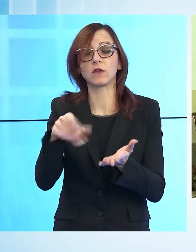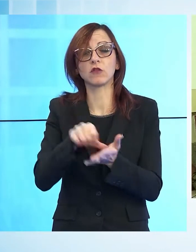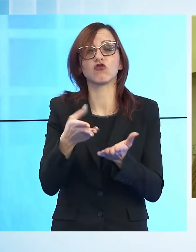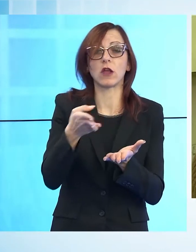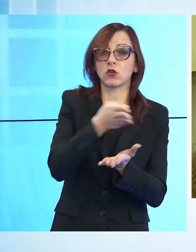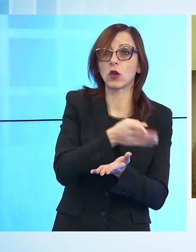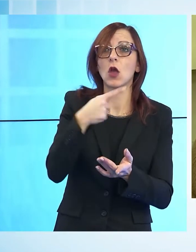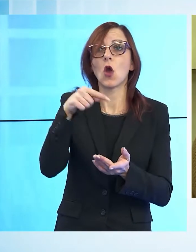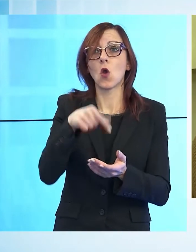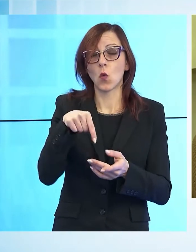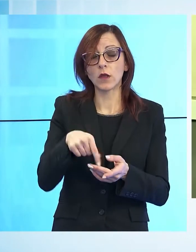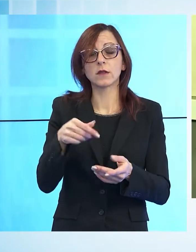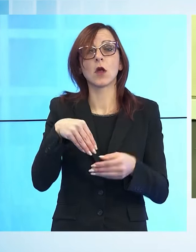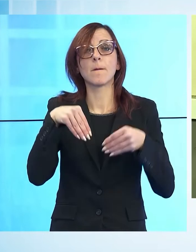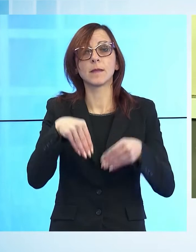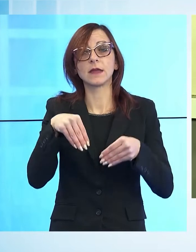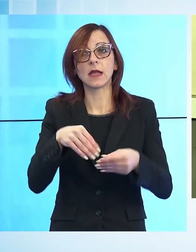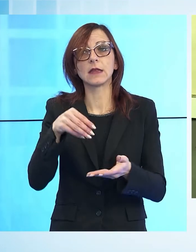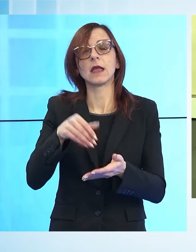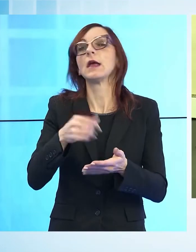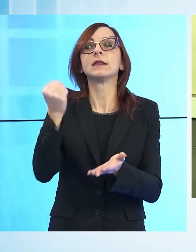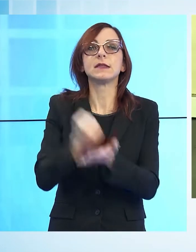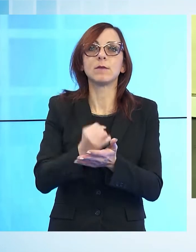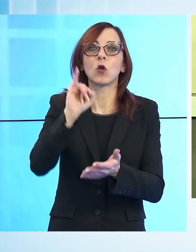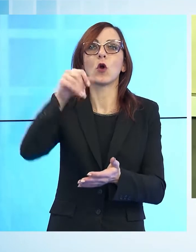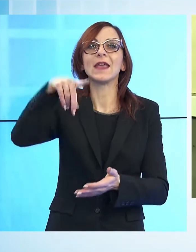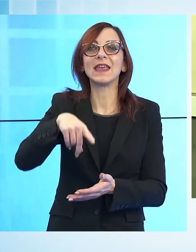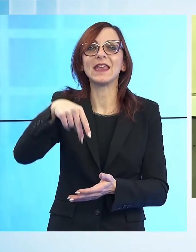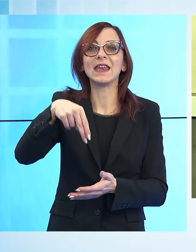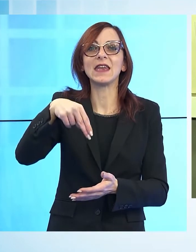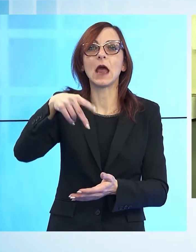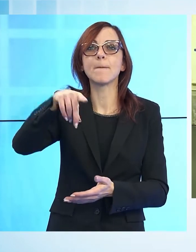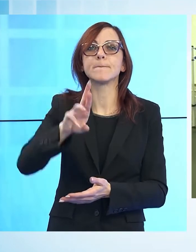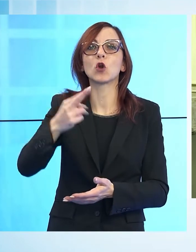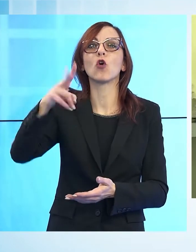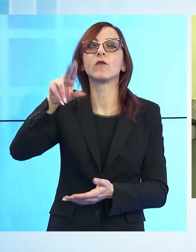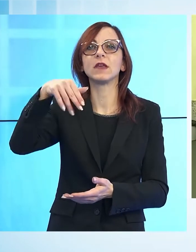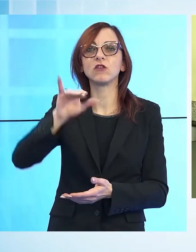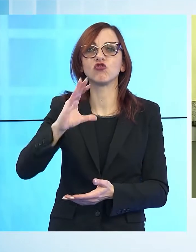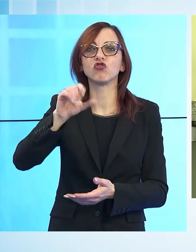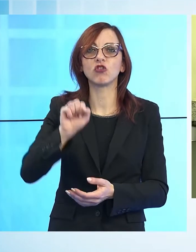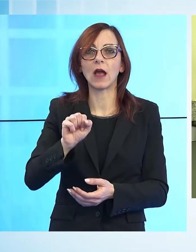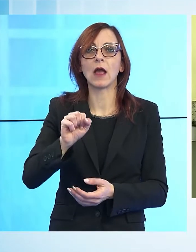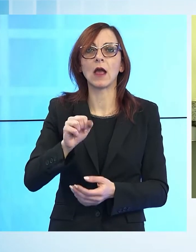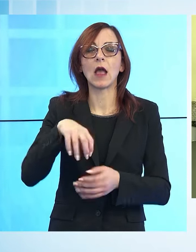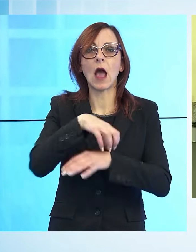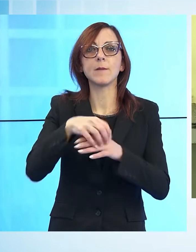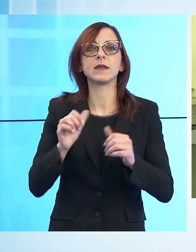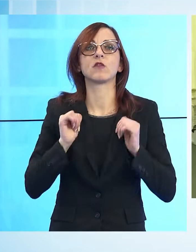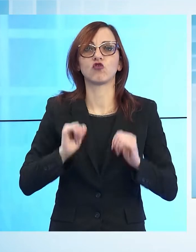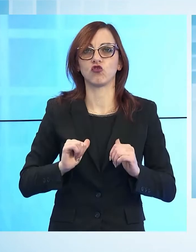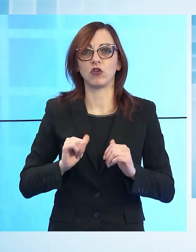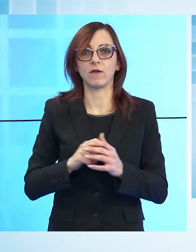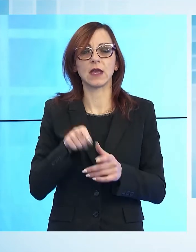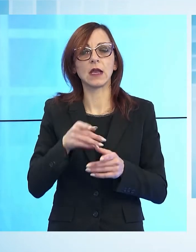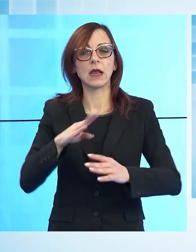stavolta c'è anche il simbolo di in provincia, la numero uno che rappresenta amministrazioni civiche ibride. Tra i candidati di questo terzo polo